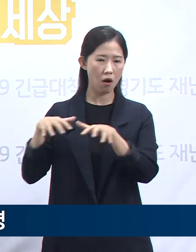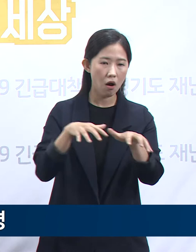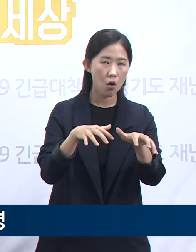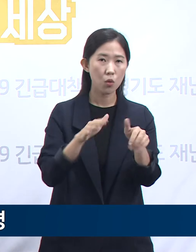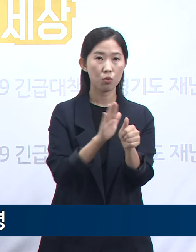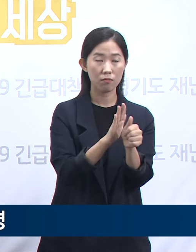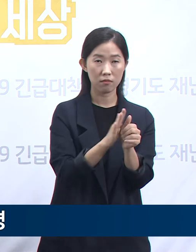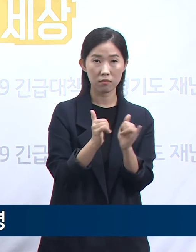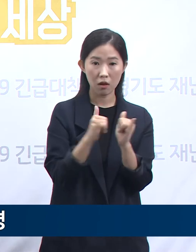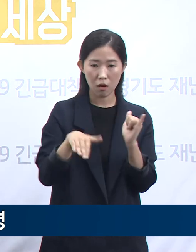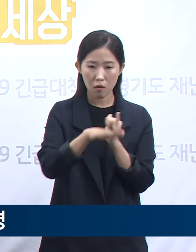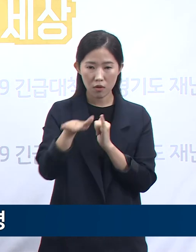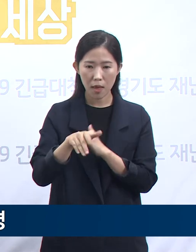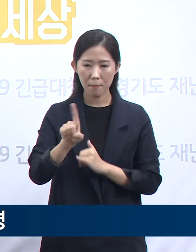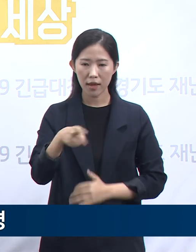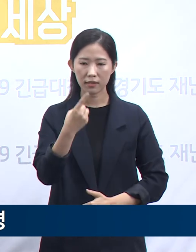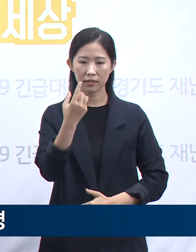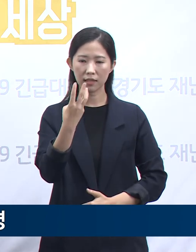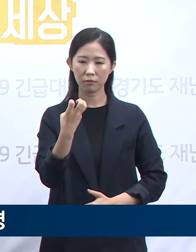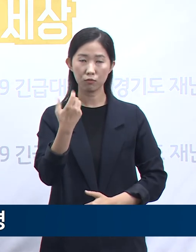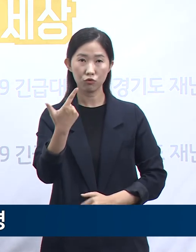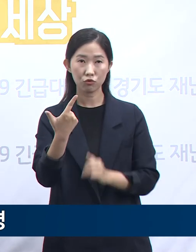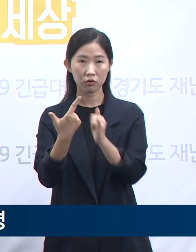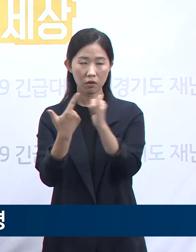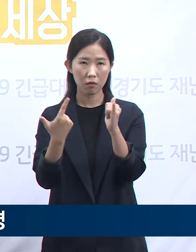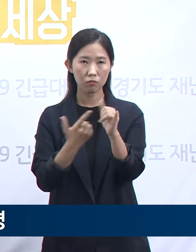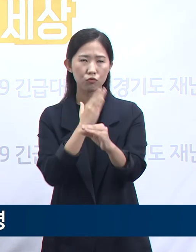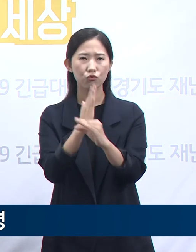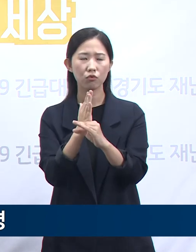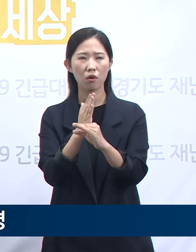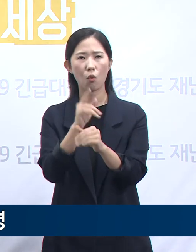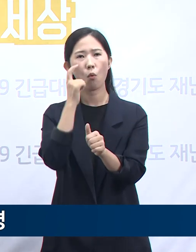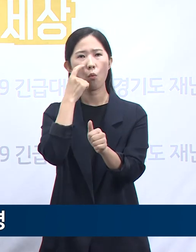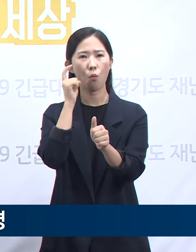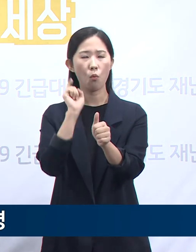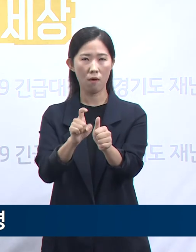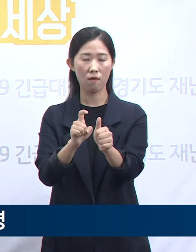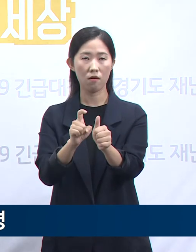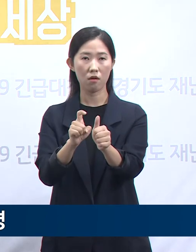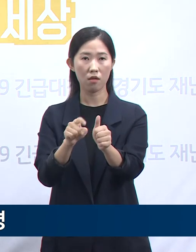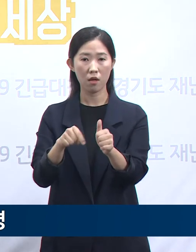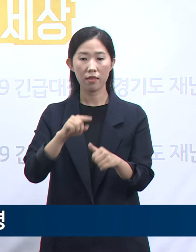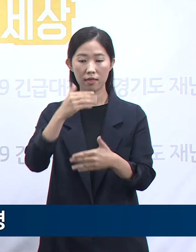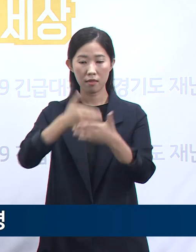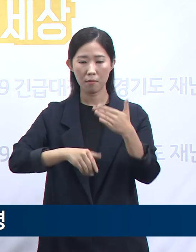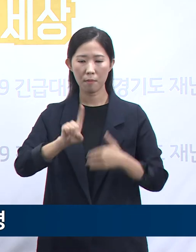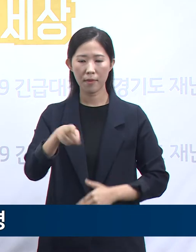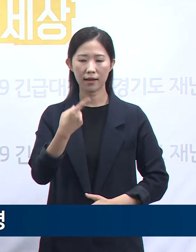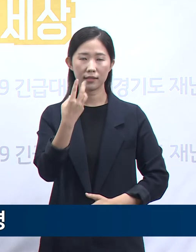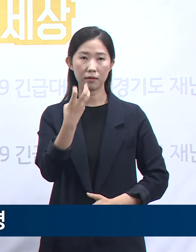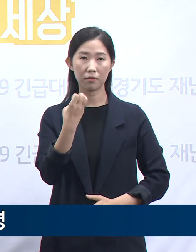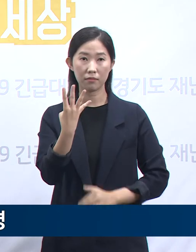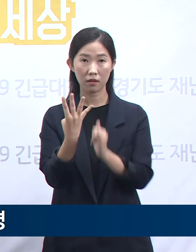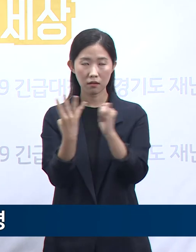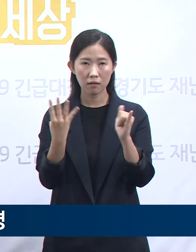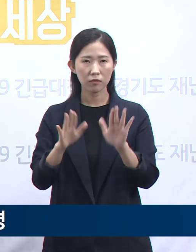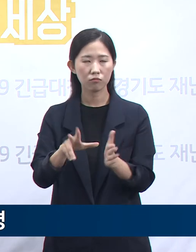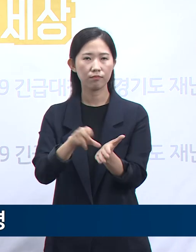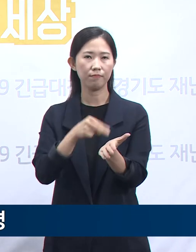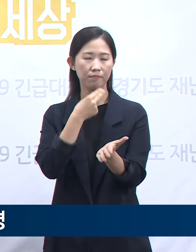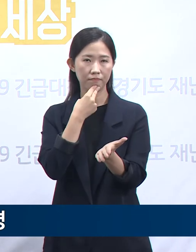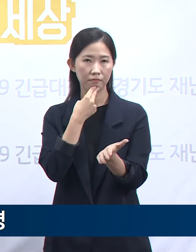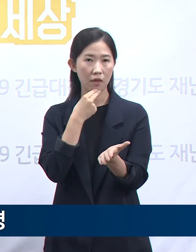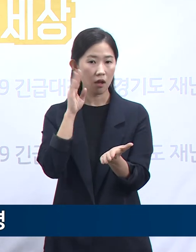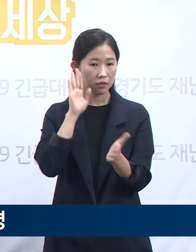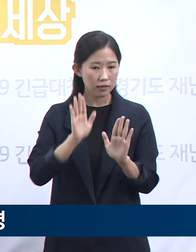134명은 음성으로 확인되었습니다. 9월 17일 병원 전 직원에 대한 전수검사를 진행 중으로 상황을 지속 모니터는